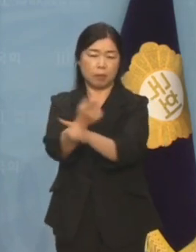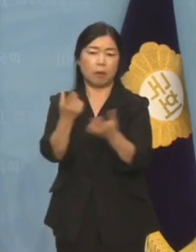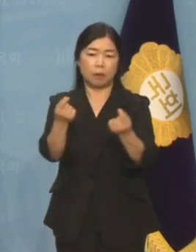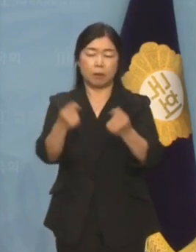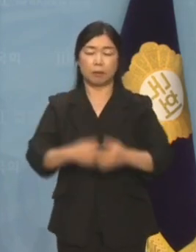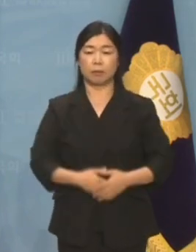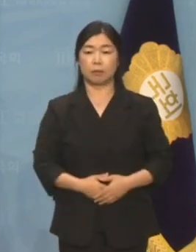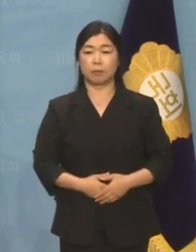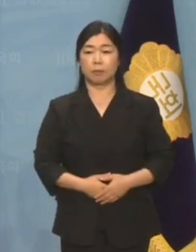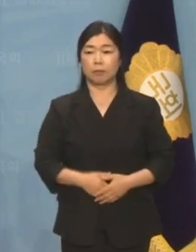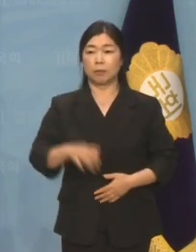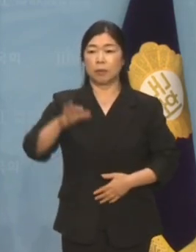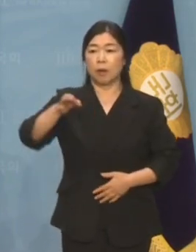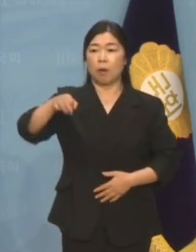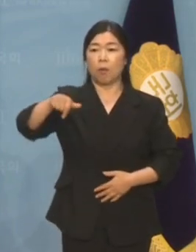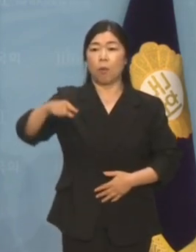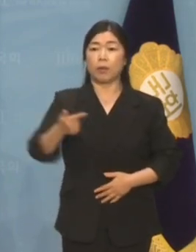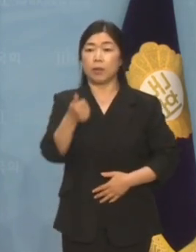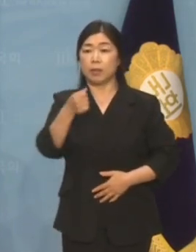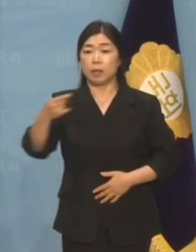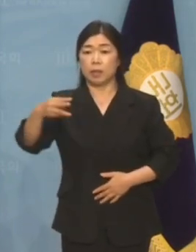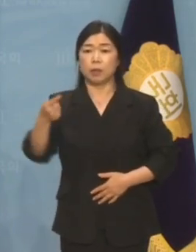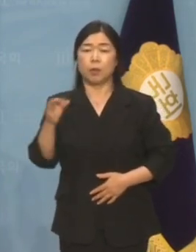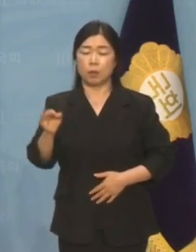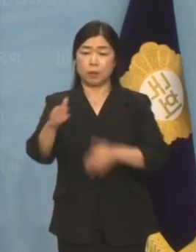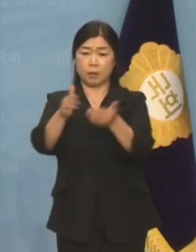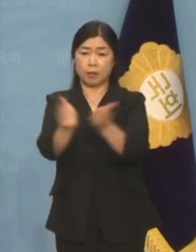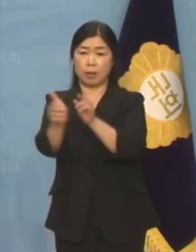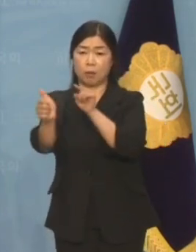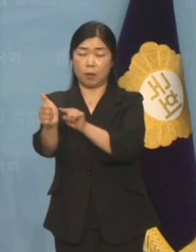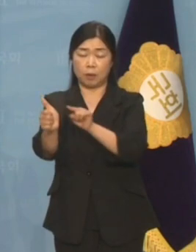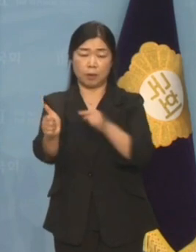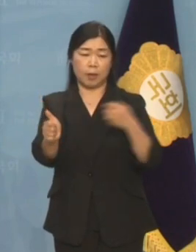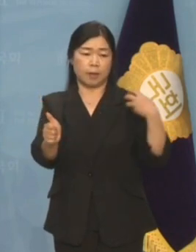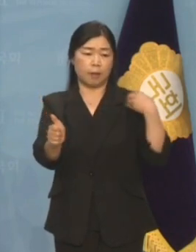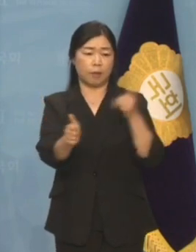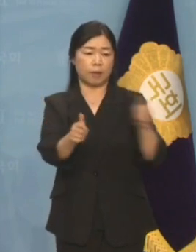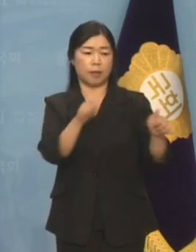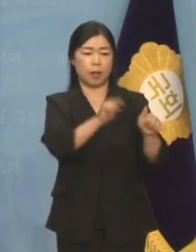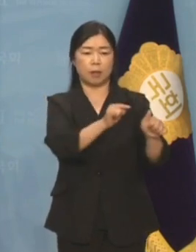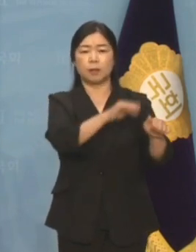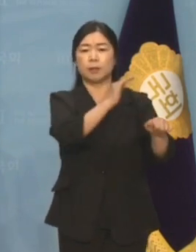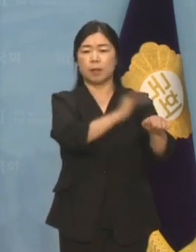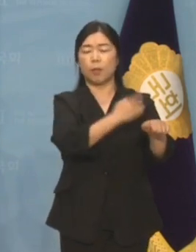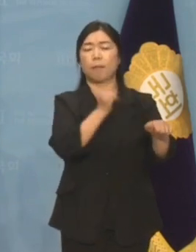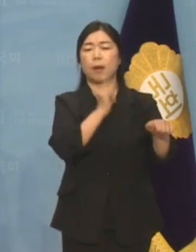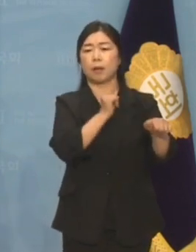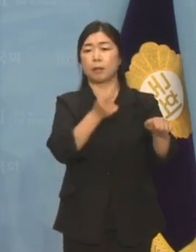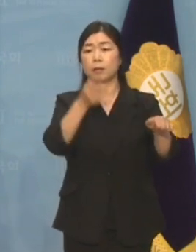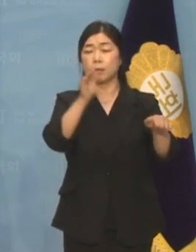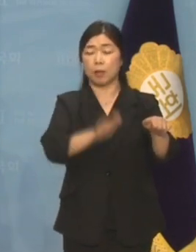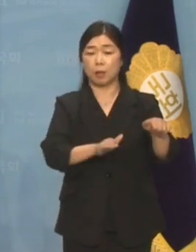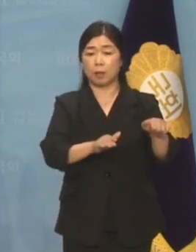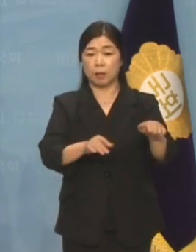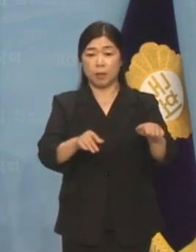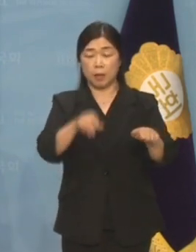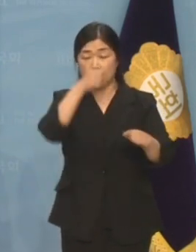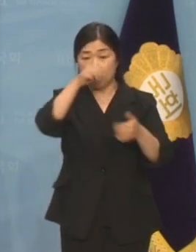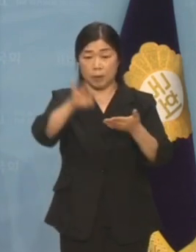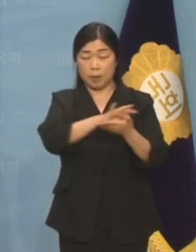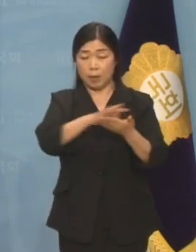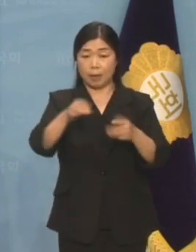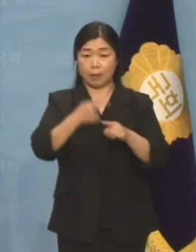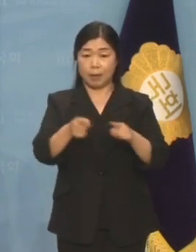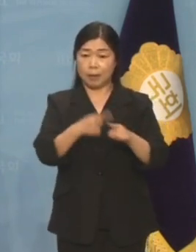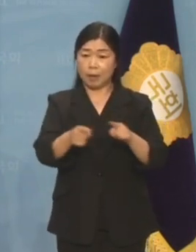실무질에 책임을 떠 넘기지만 말이 되질 않습니다. 예비 타당성 조사를 거친 1조 7천억 원짜리 사업이